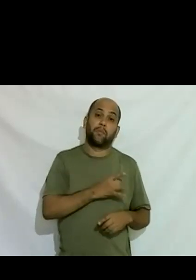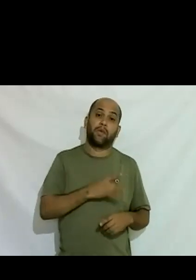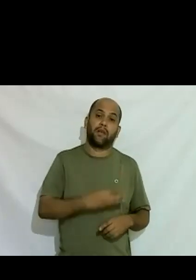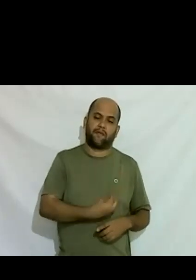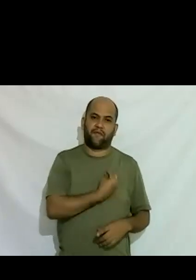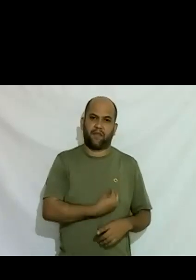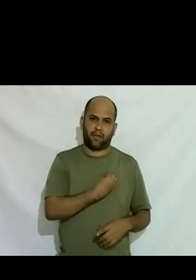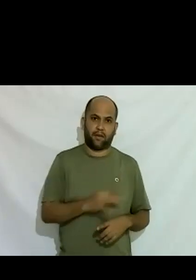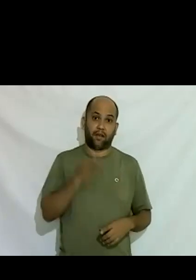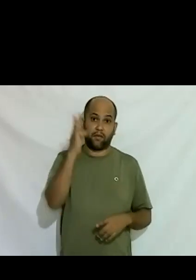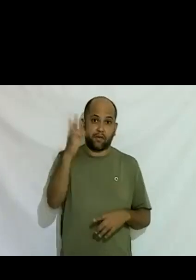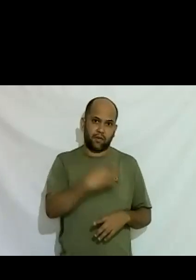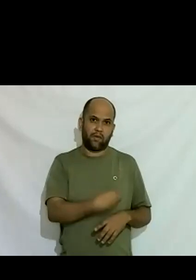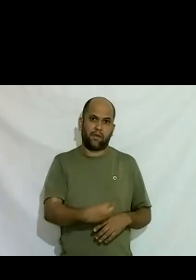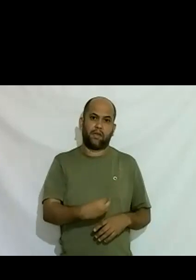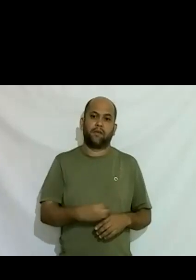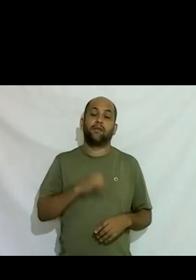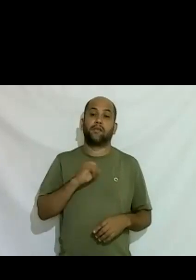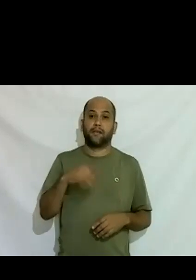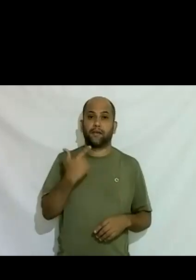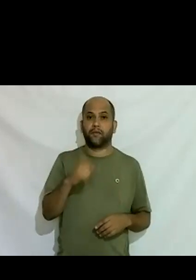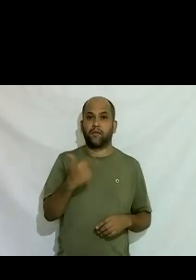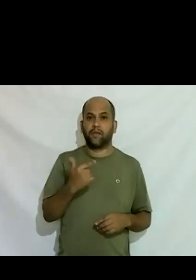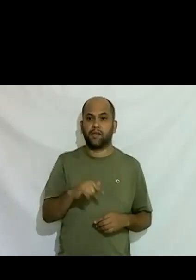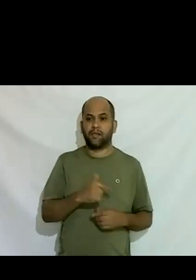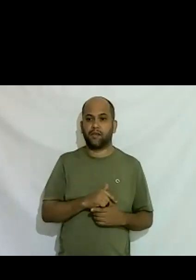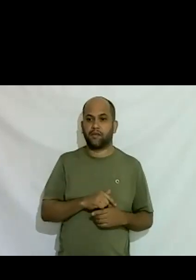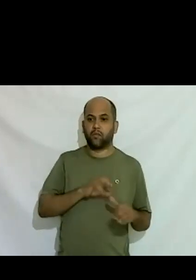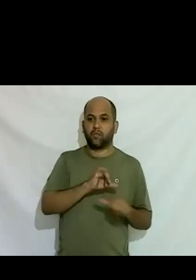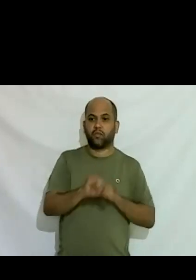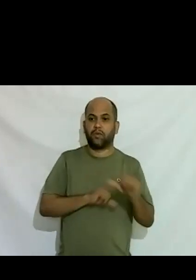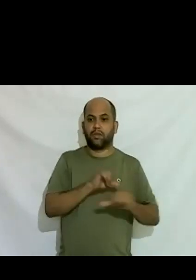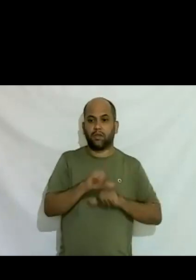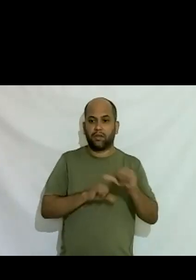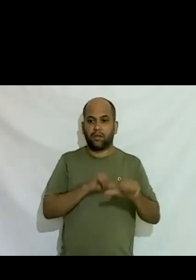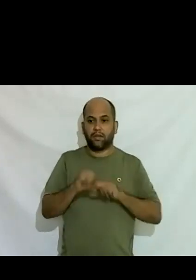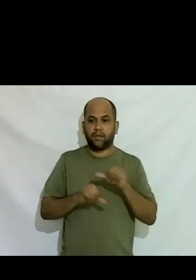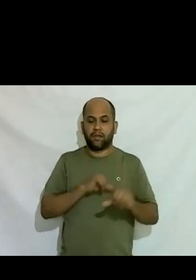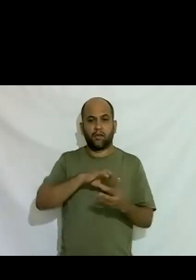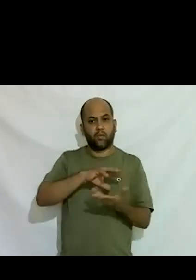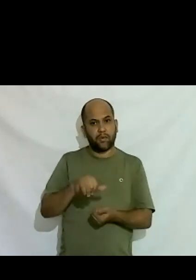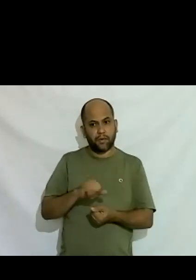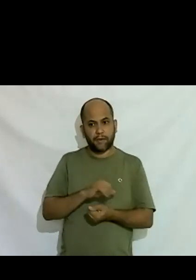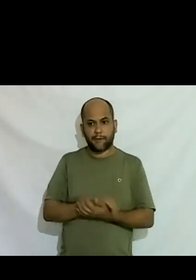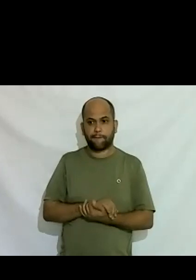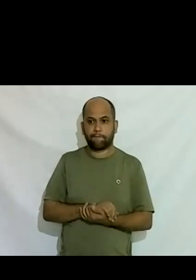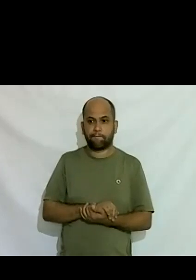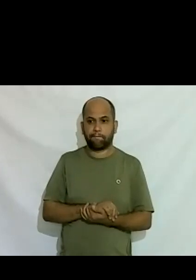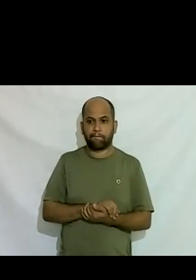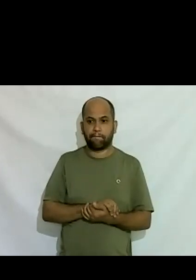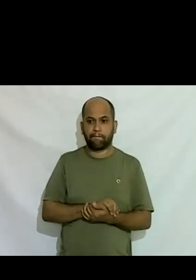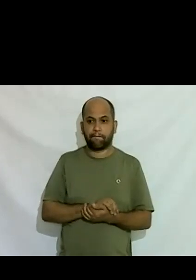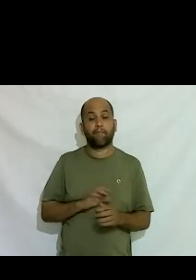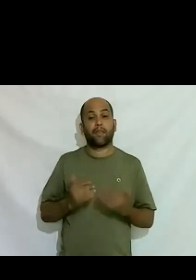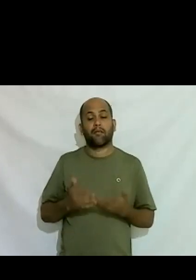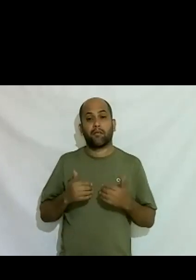futuro dos seus filhos se não houvesse essas modificações essa mudança no mundo né quando eu comecei